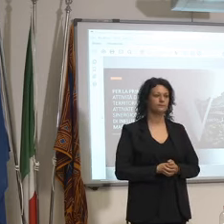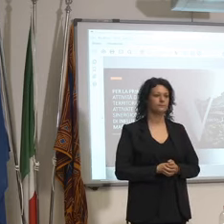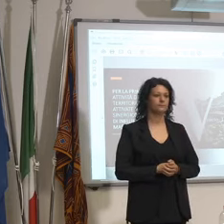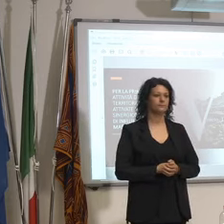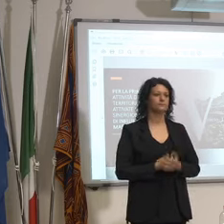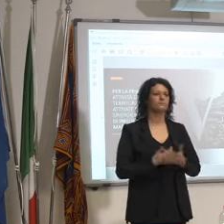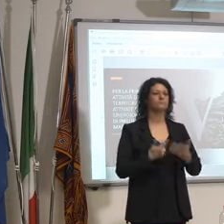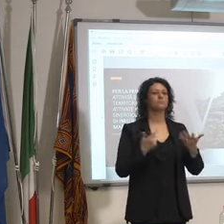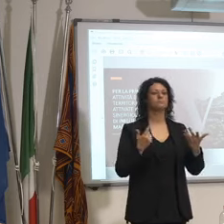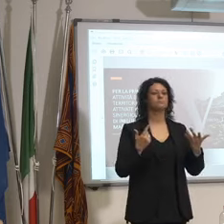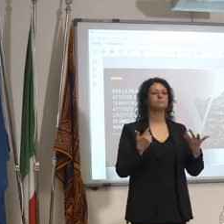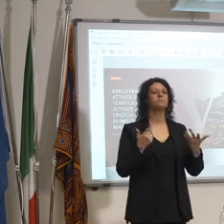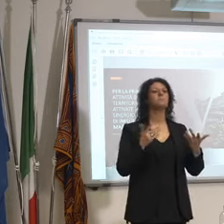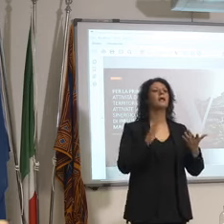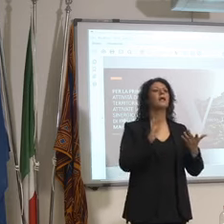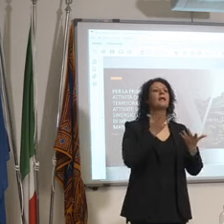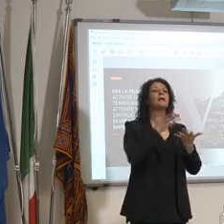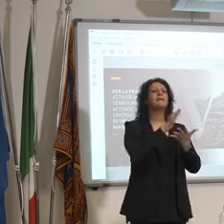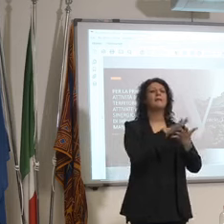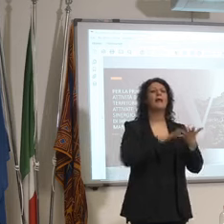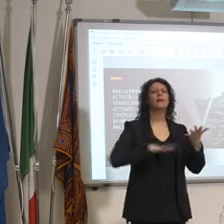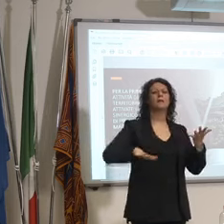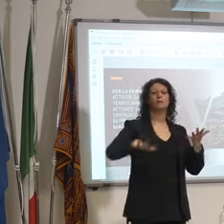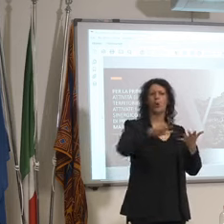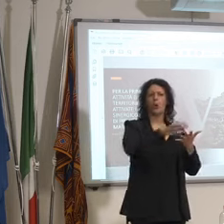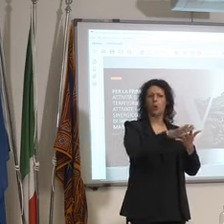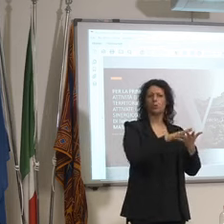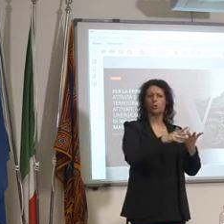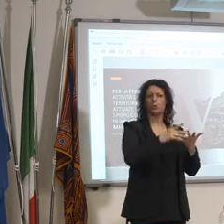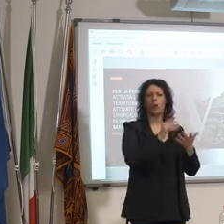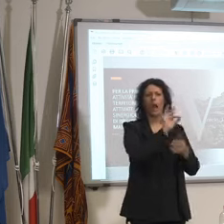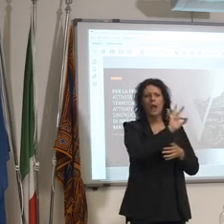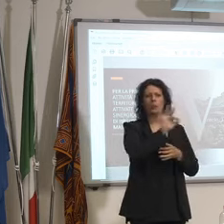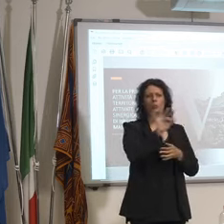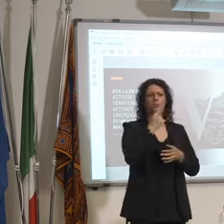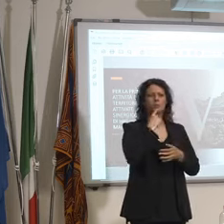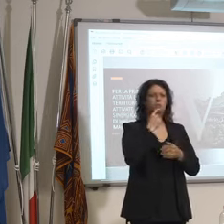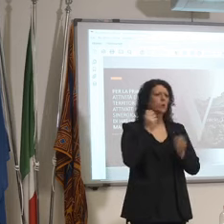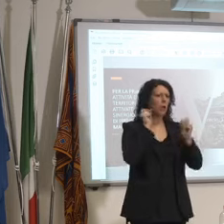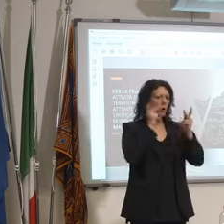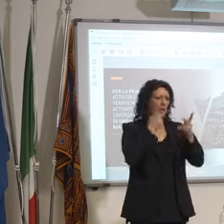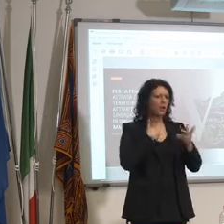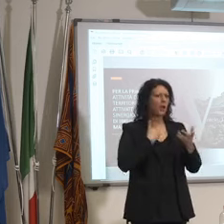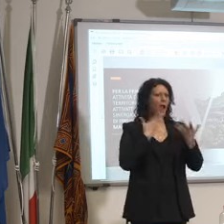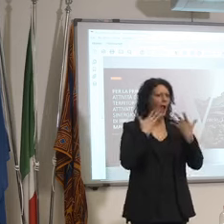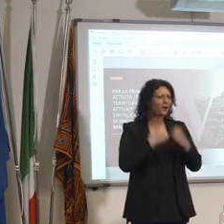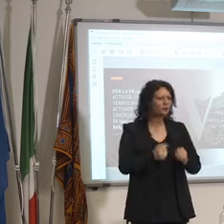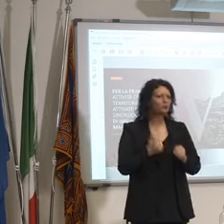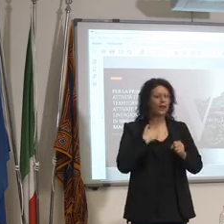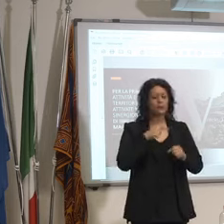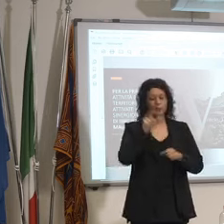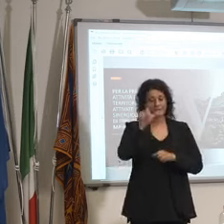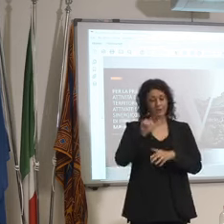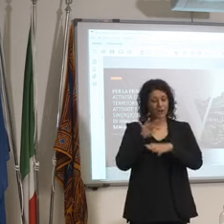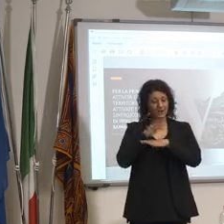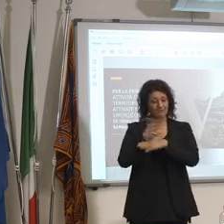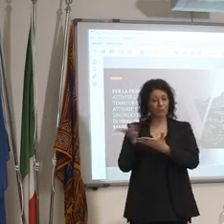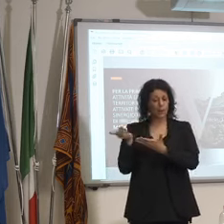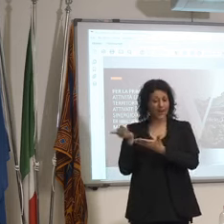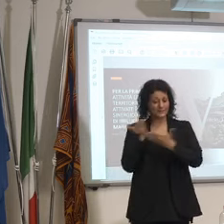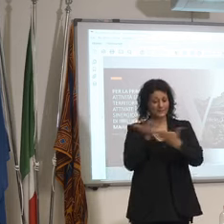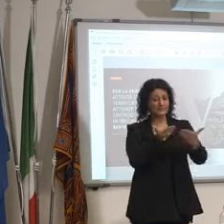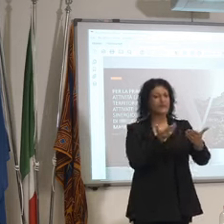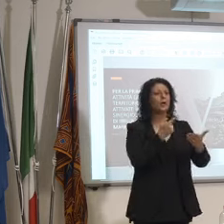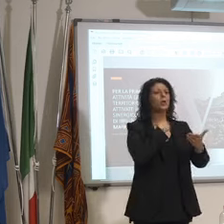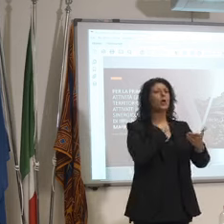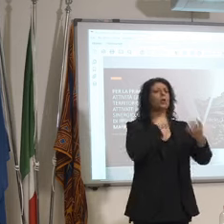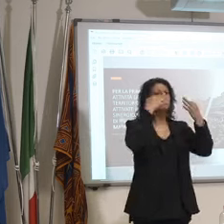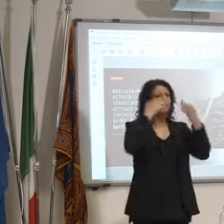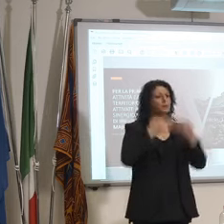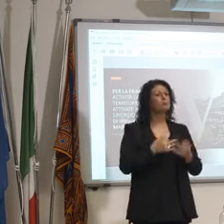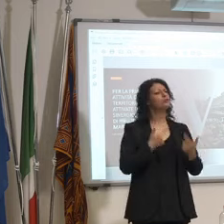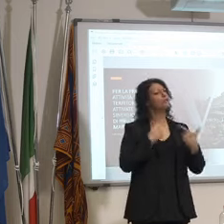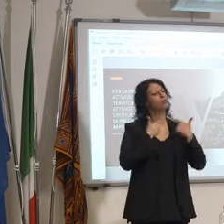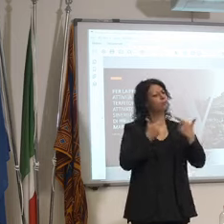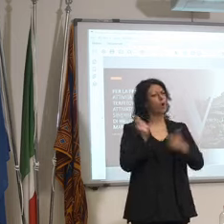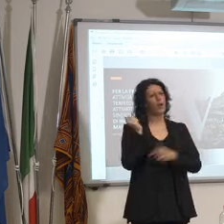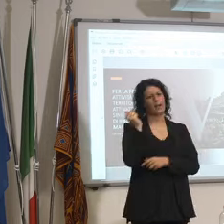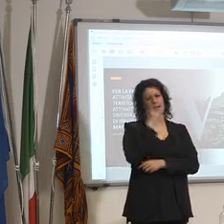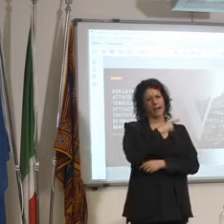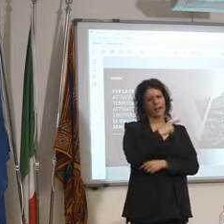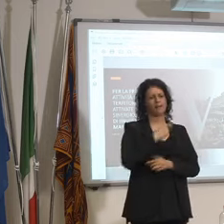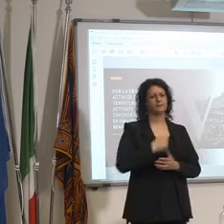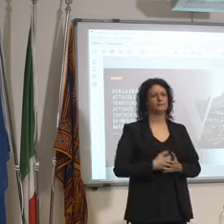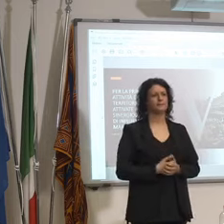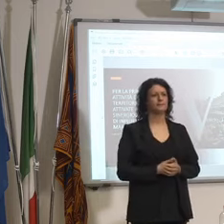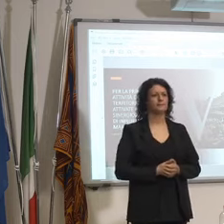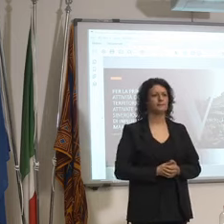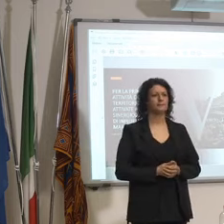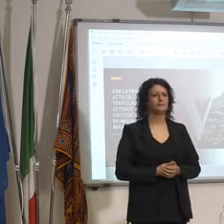mi mandi l'influencer che mi fa la pubblicità io lo ospito ho già anche degli hotel che mi hanno ma anche hotel famosi non vi faccio nomi perché non è